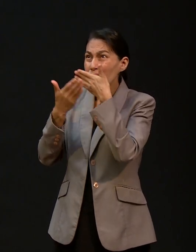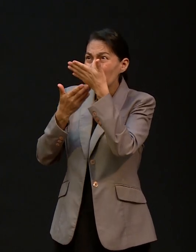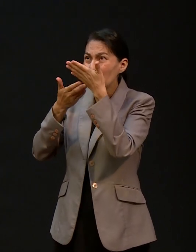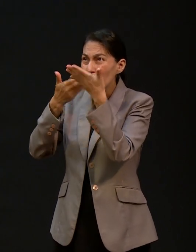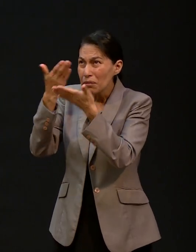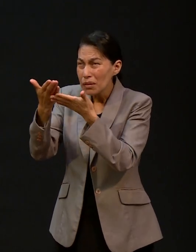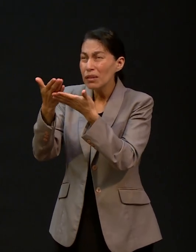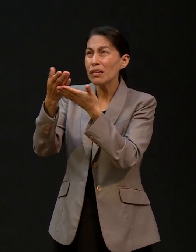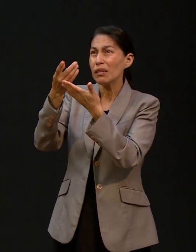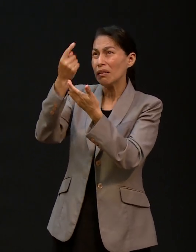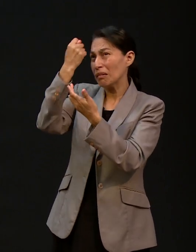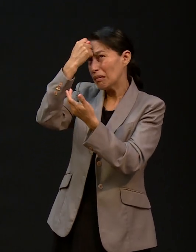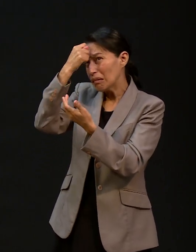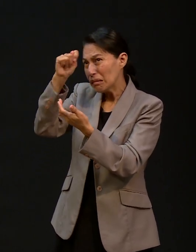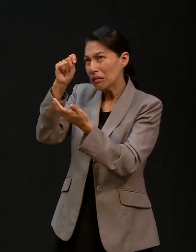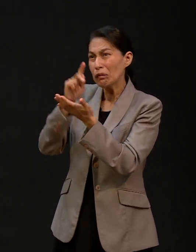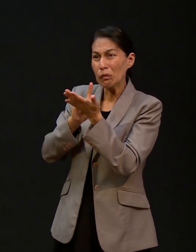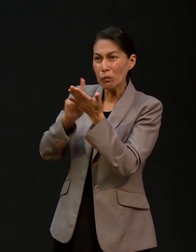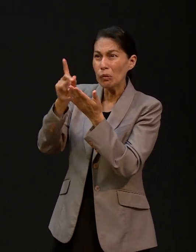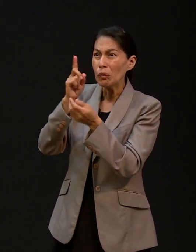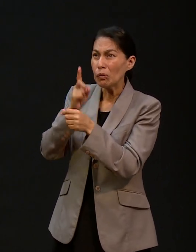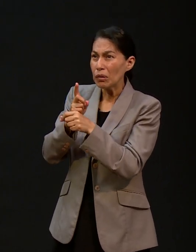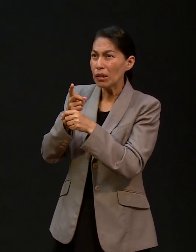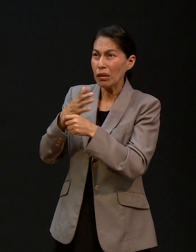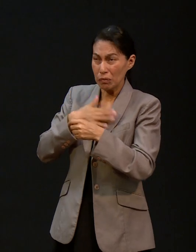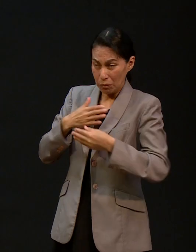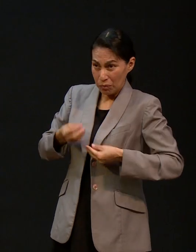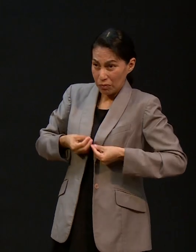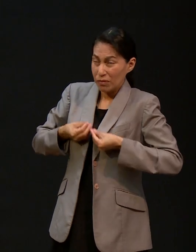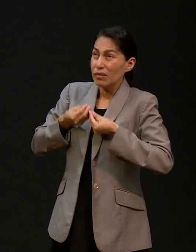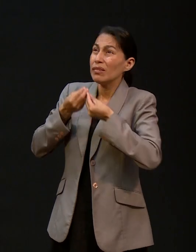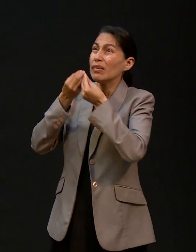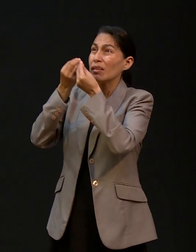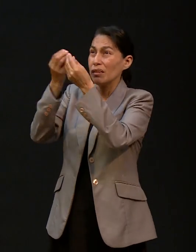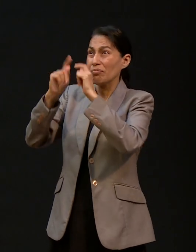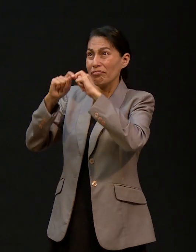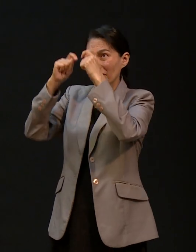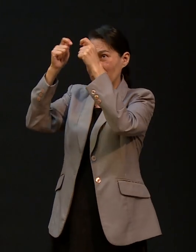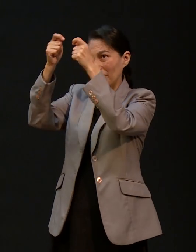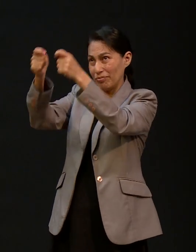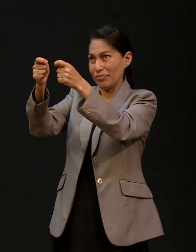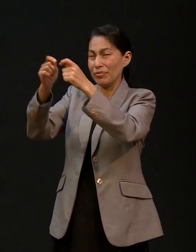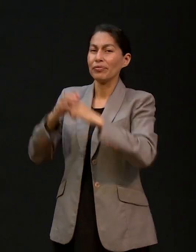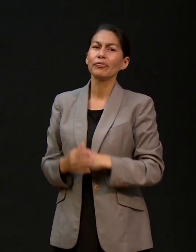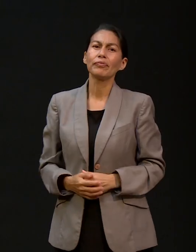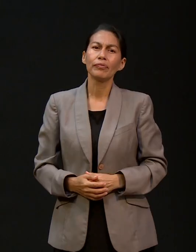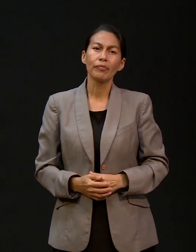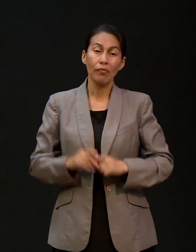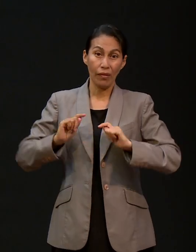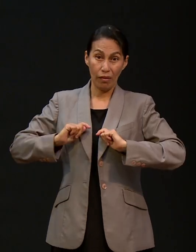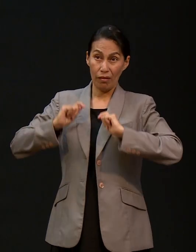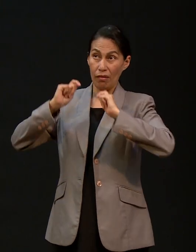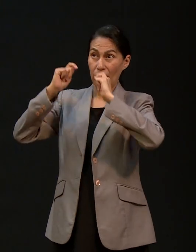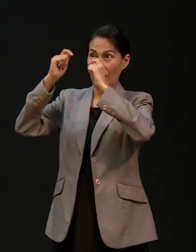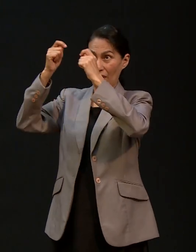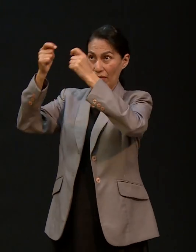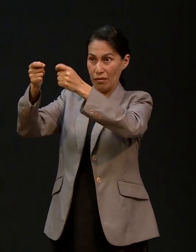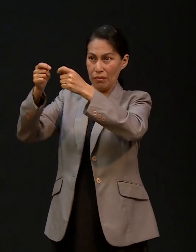yo quiero entregar mis talentos, yo quiero entregar mi voluntad, yo quiero que Tú me utilices. Lo que has dicho es súper importante, porque